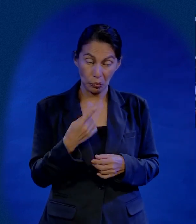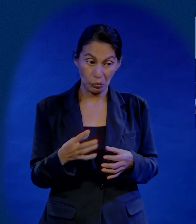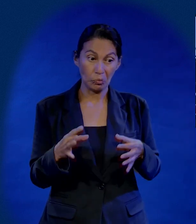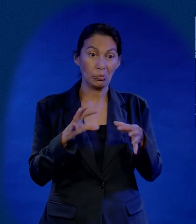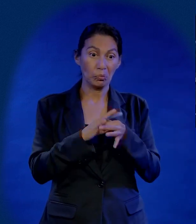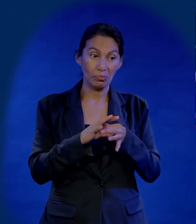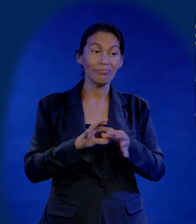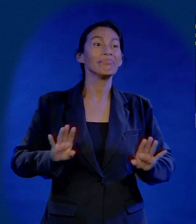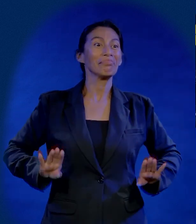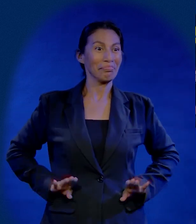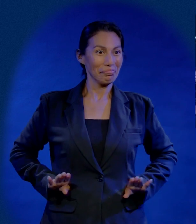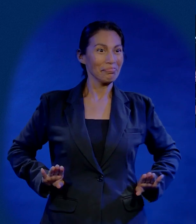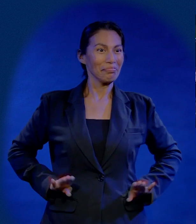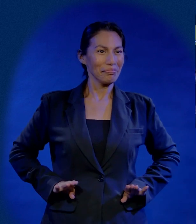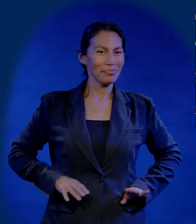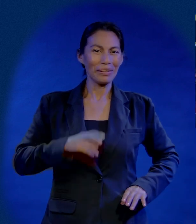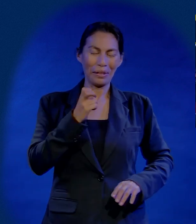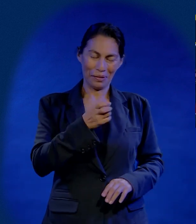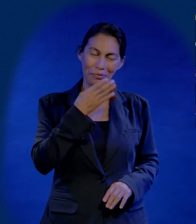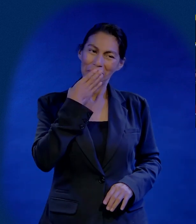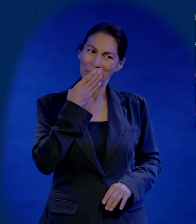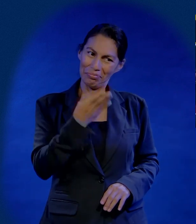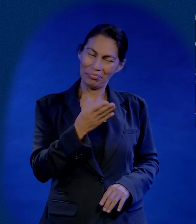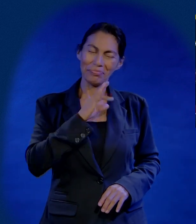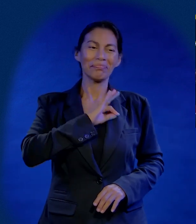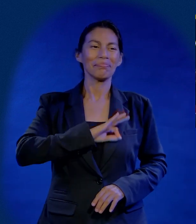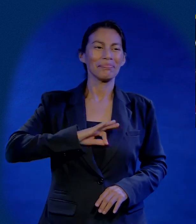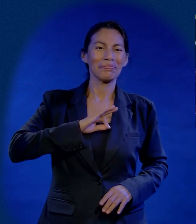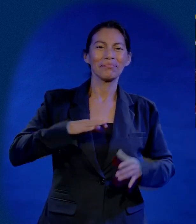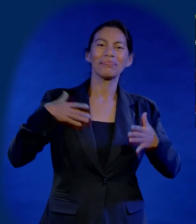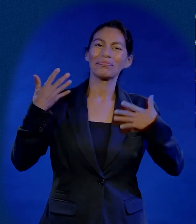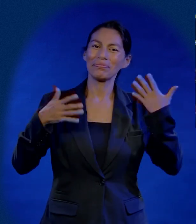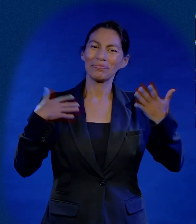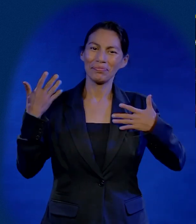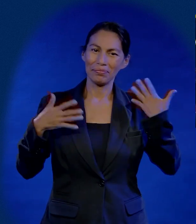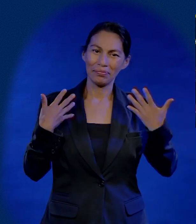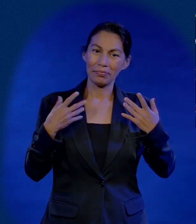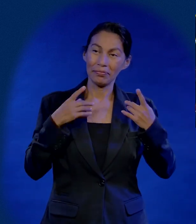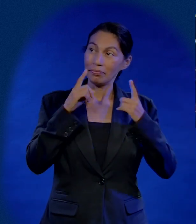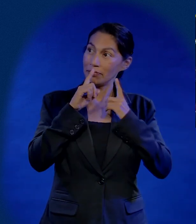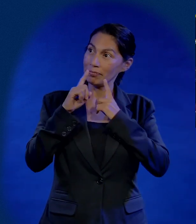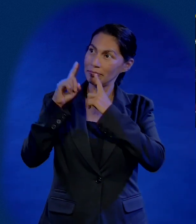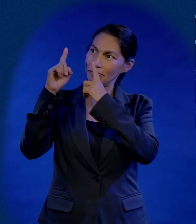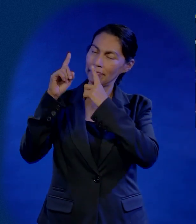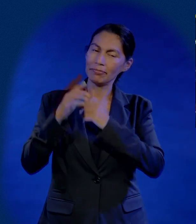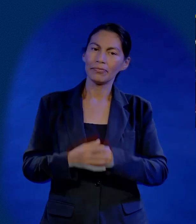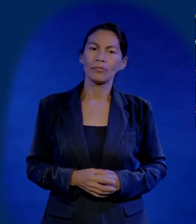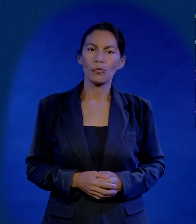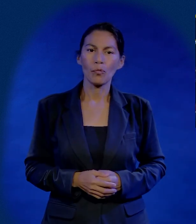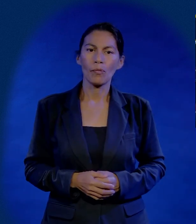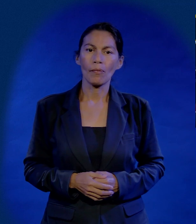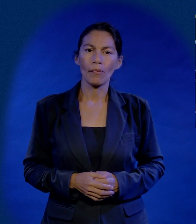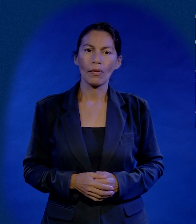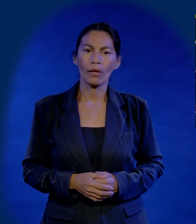por el contrario, ser congruentes puede ayudarnos a ser personas muy felices y alegres siguiendo a Cristo.